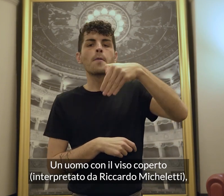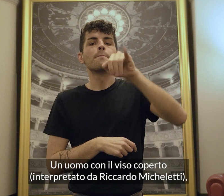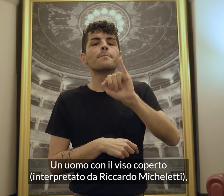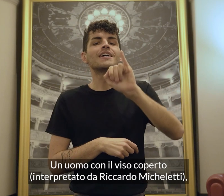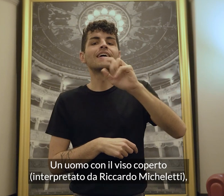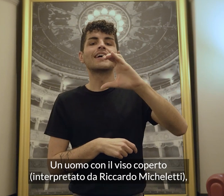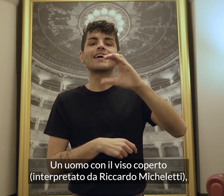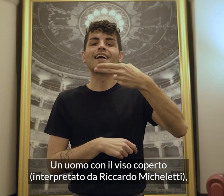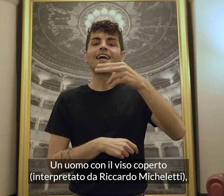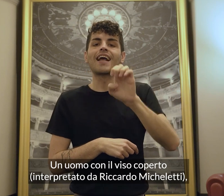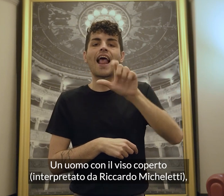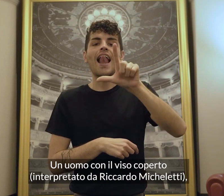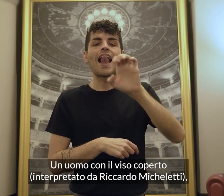Riccardo Micheletti,